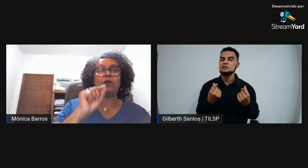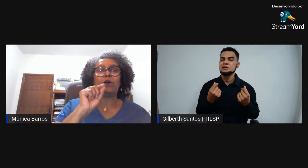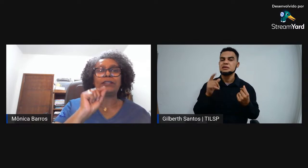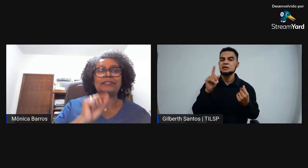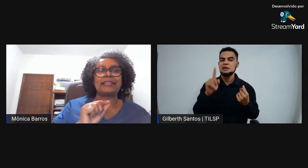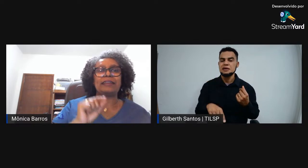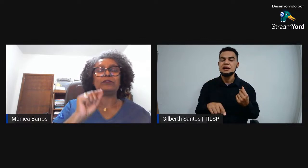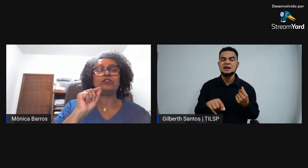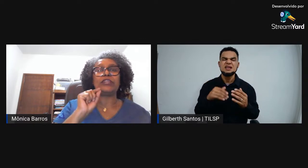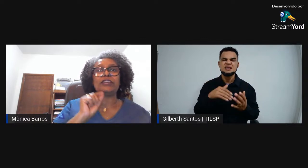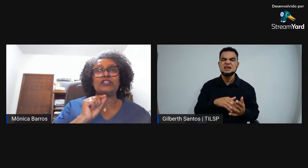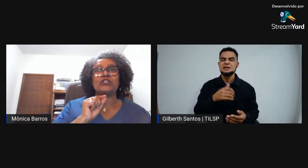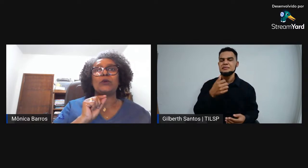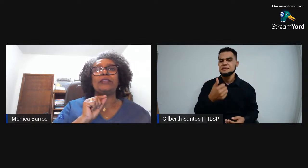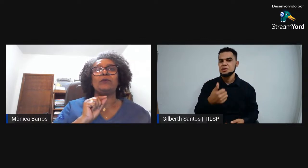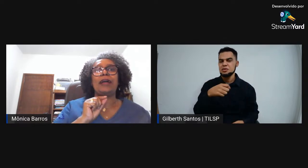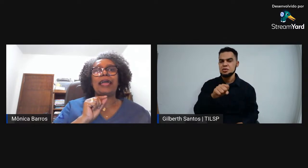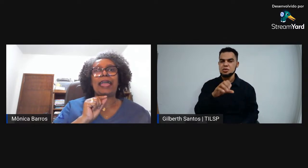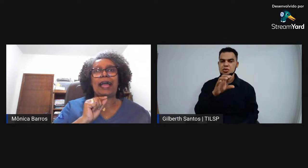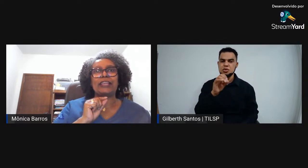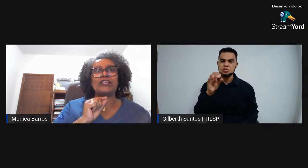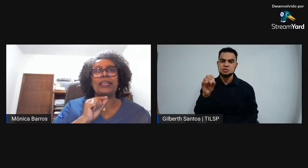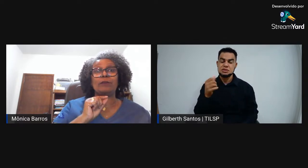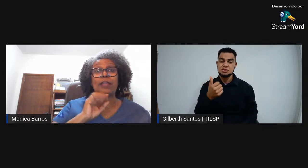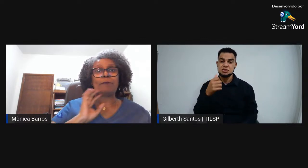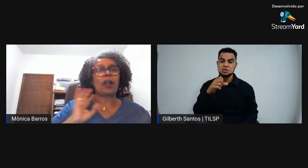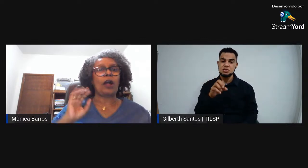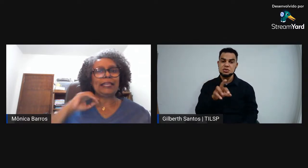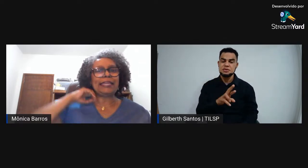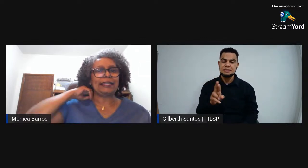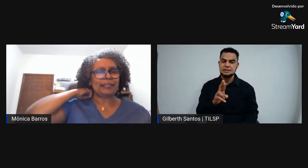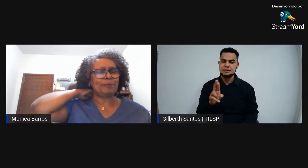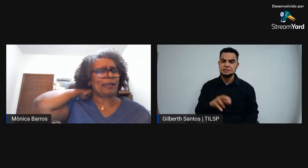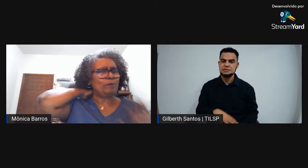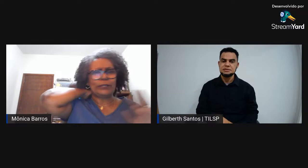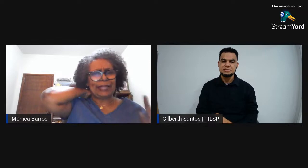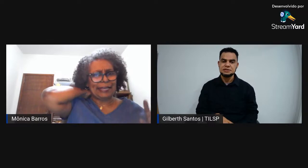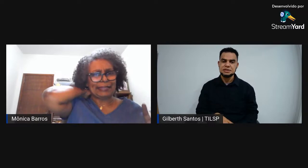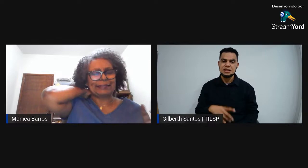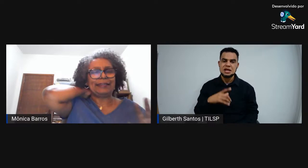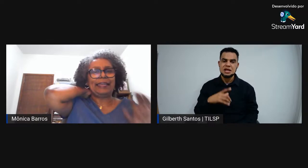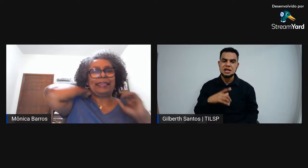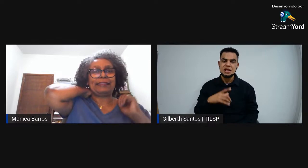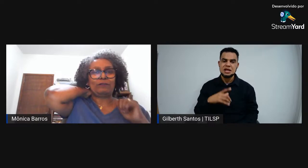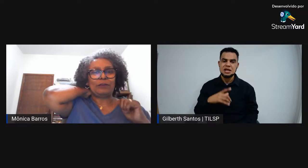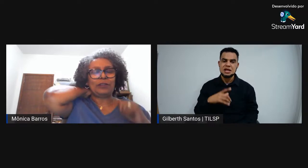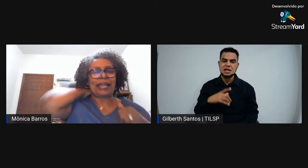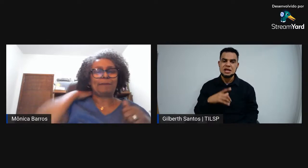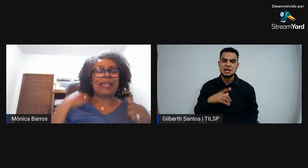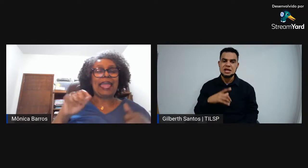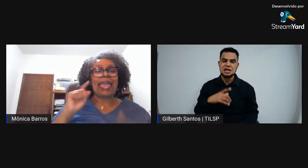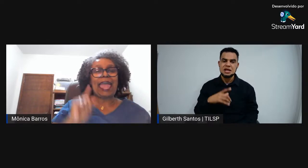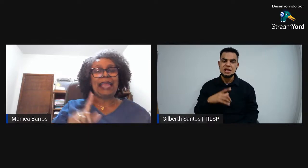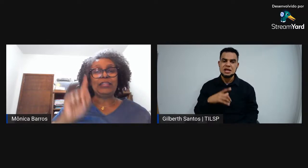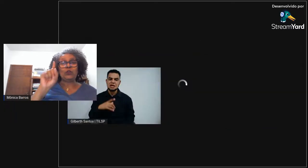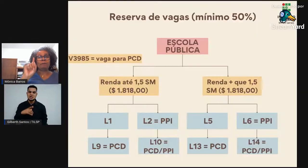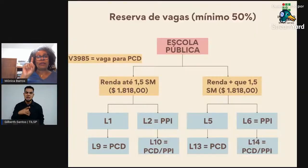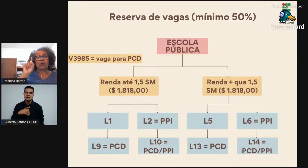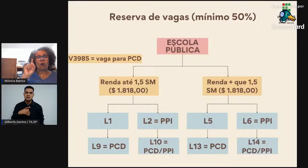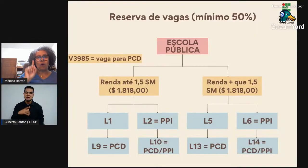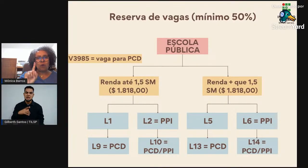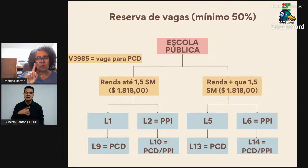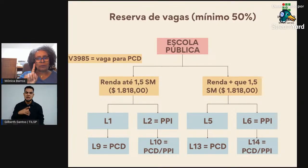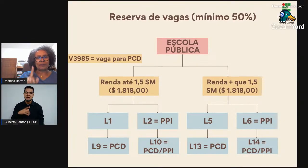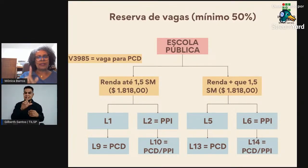até R$.818,00. Eu tenho uma colinha aqui porque é muita letra. Então, vamos lá. L